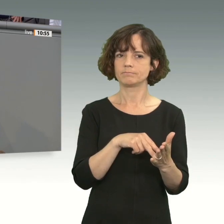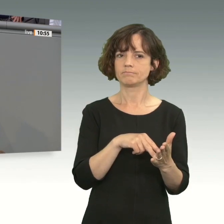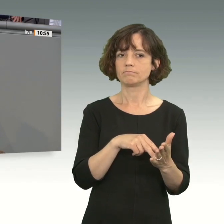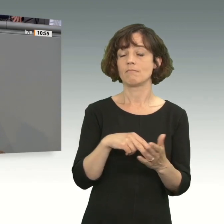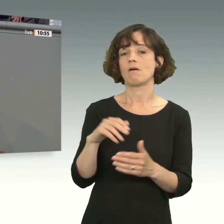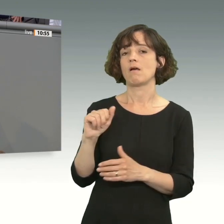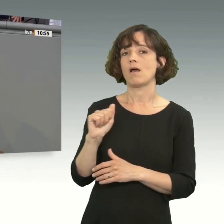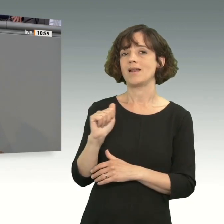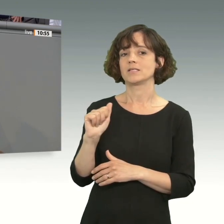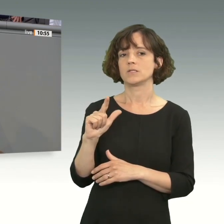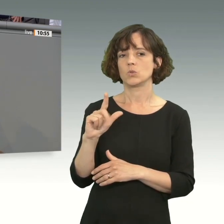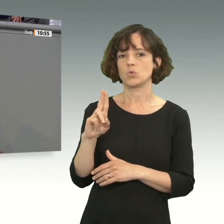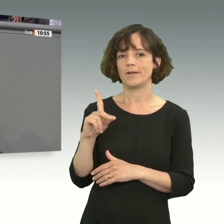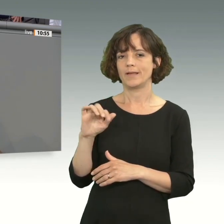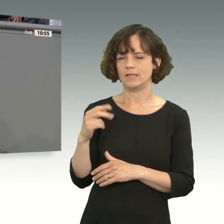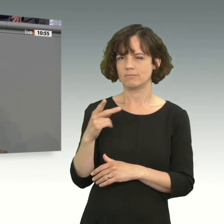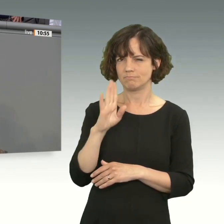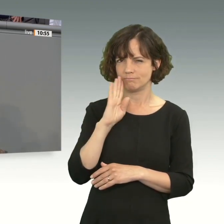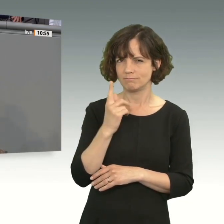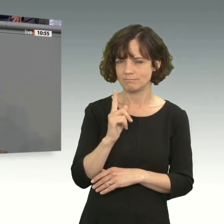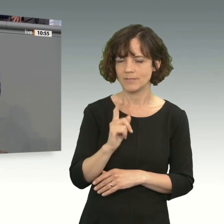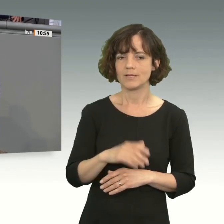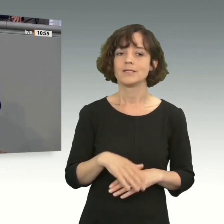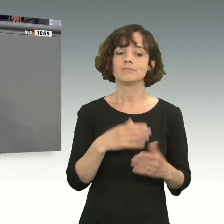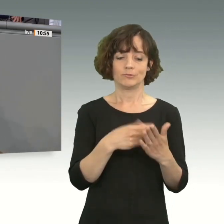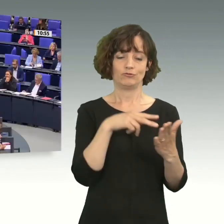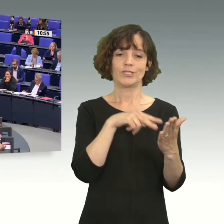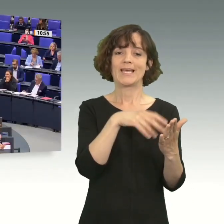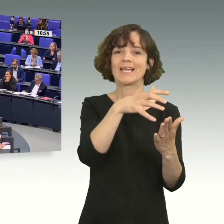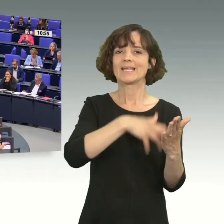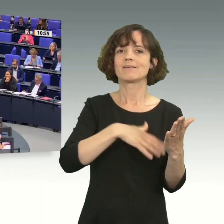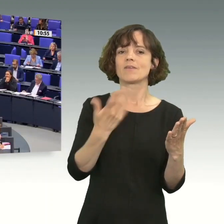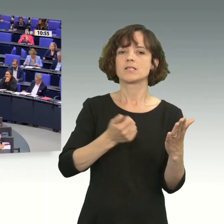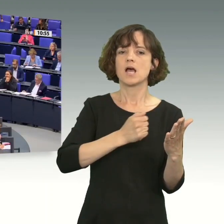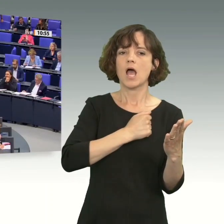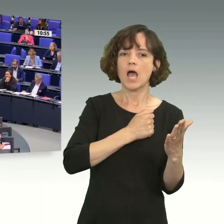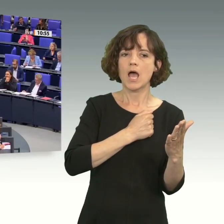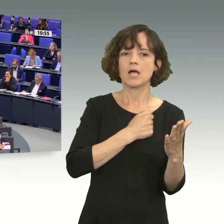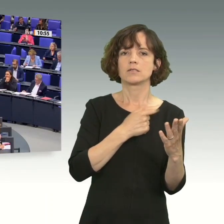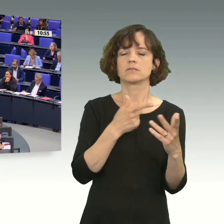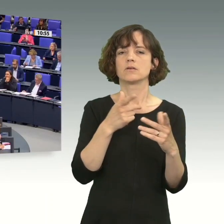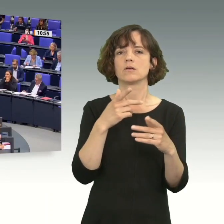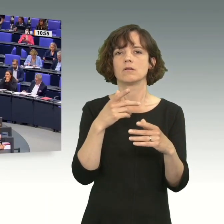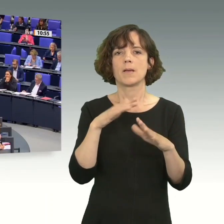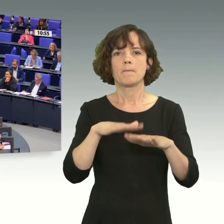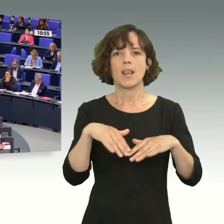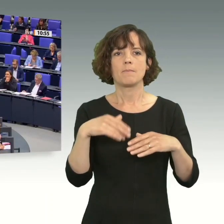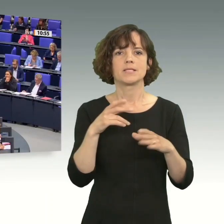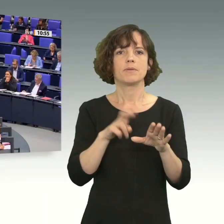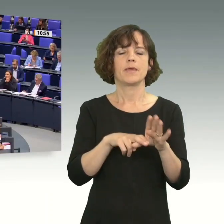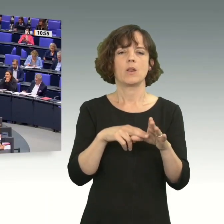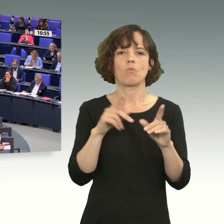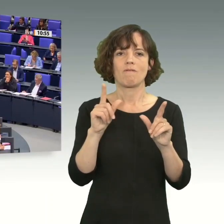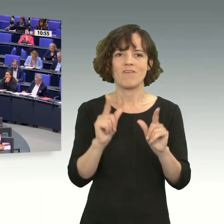Alexander Ulrich hört jetzt ganz gespannt zu, zu lesen, dass die Angst, das Splitting zu fehlender Parlamentsbeteiligung führt.